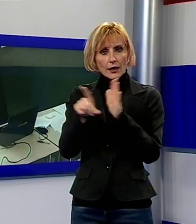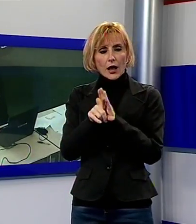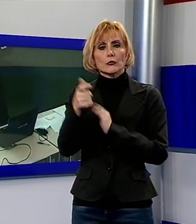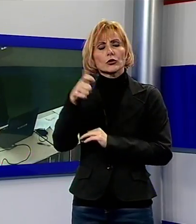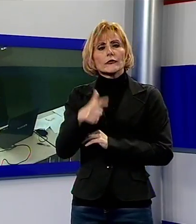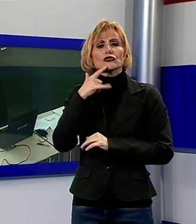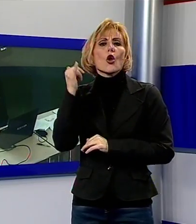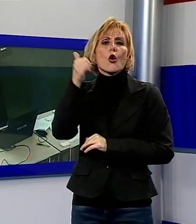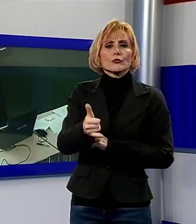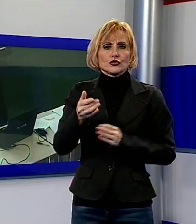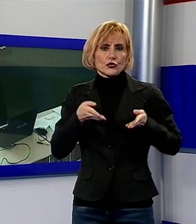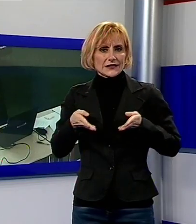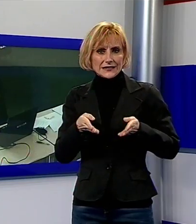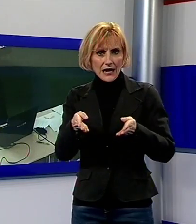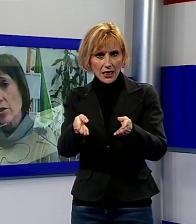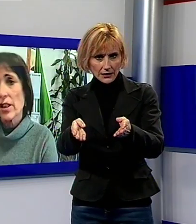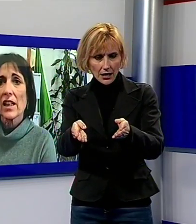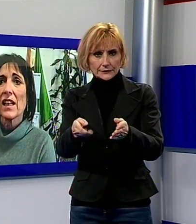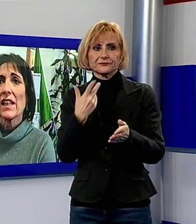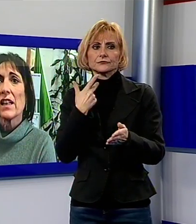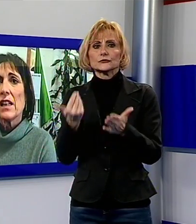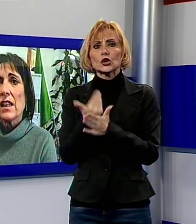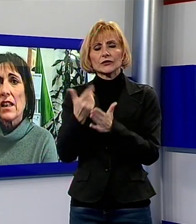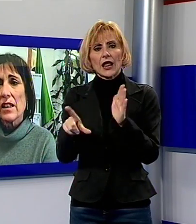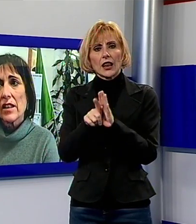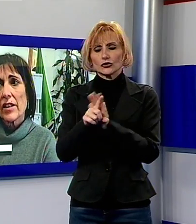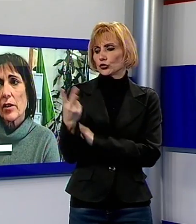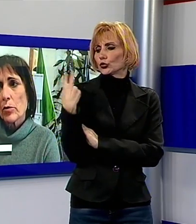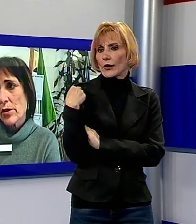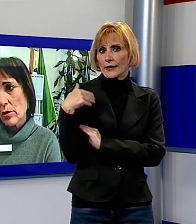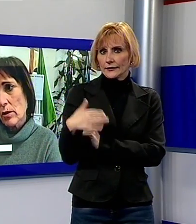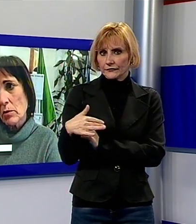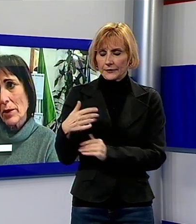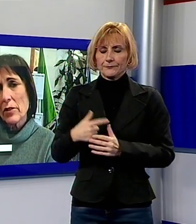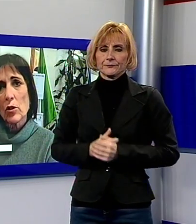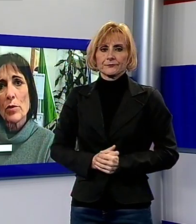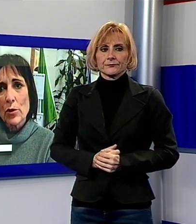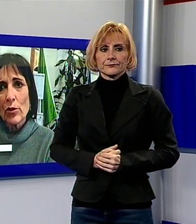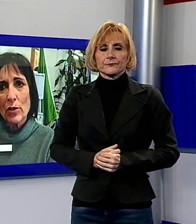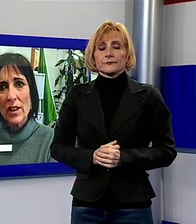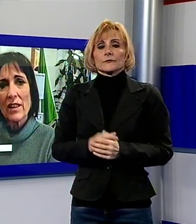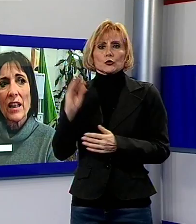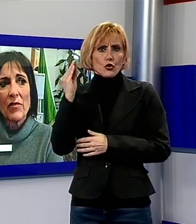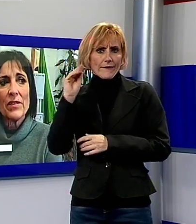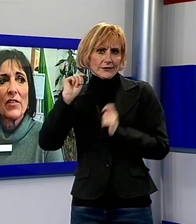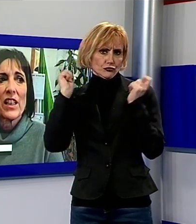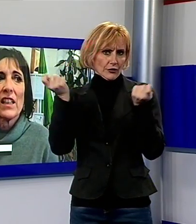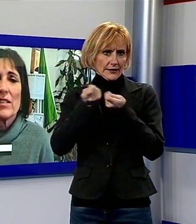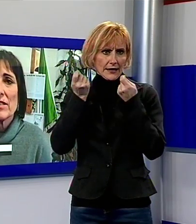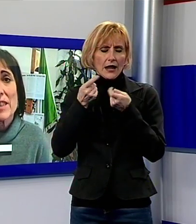stradale introdotto due anni fa. I ragazzi in generale in questo momento hanno bisogno di